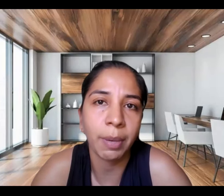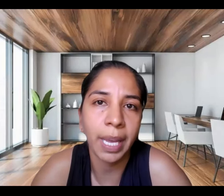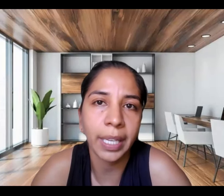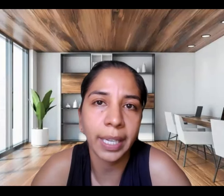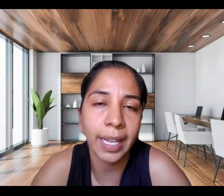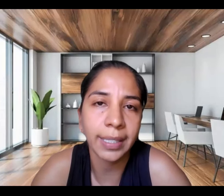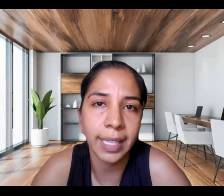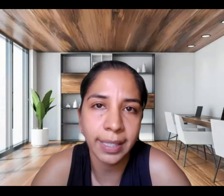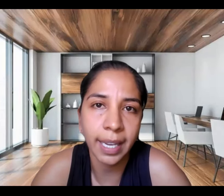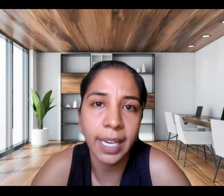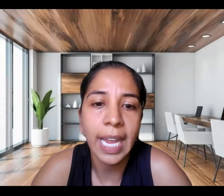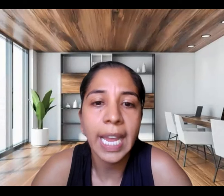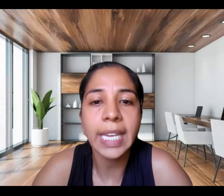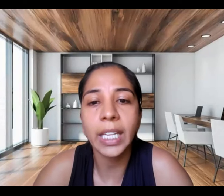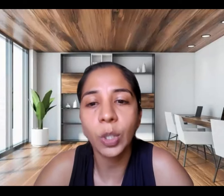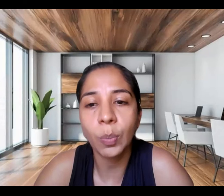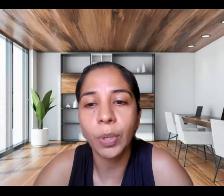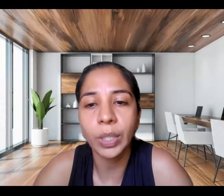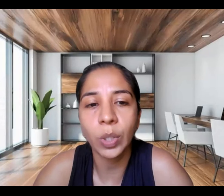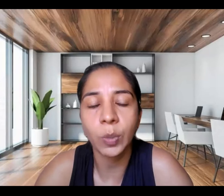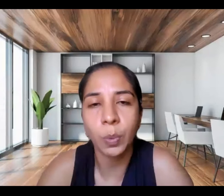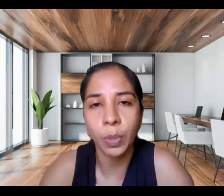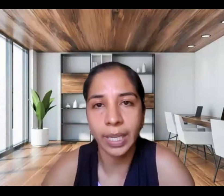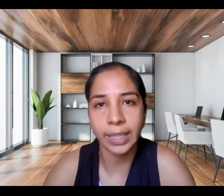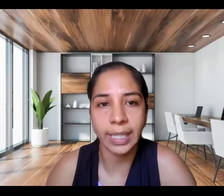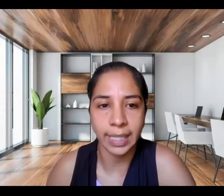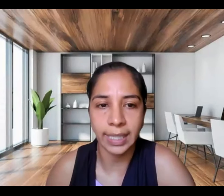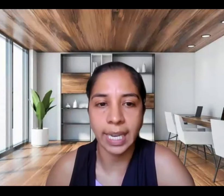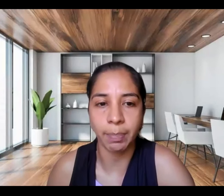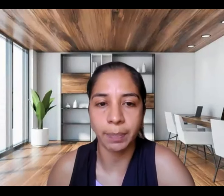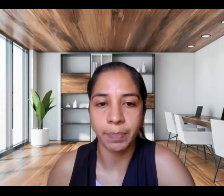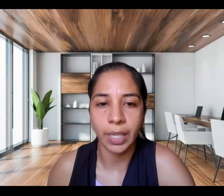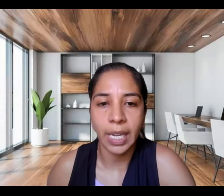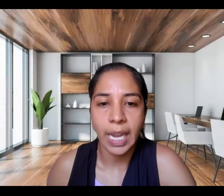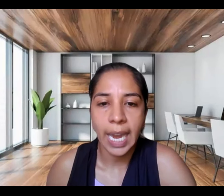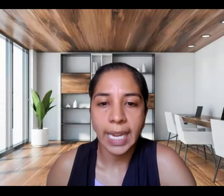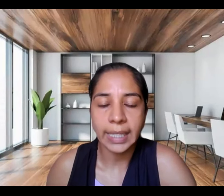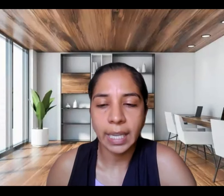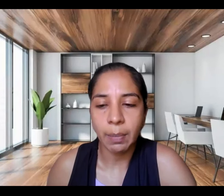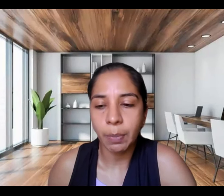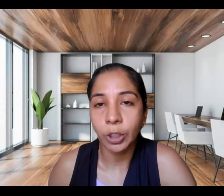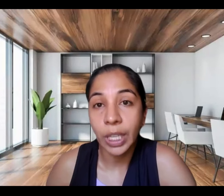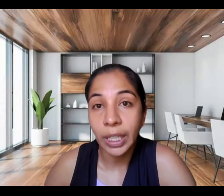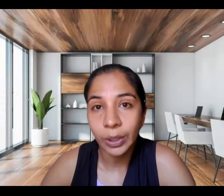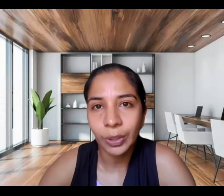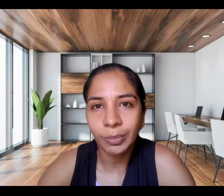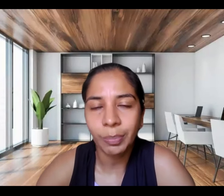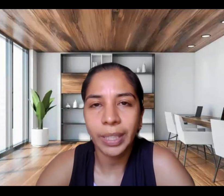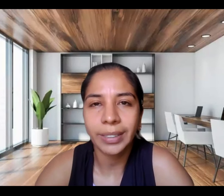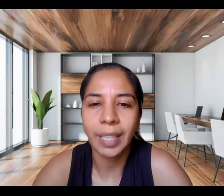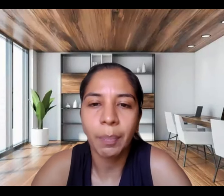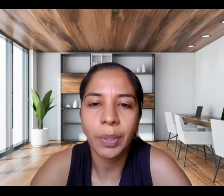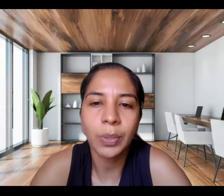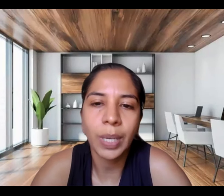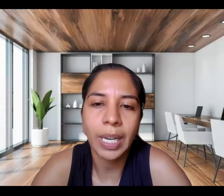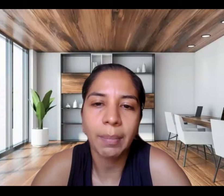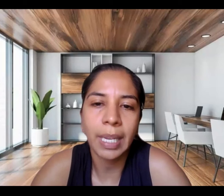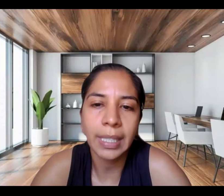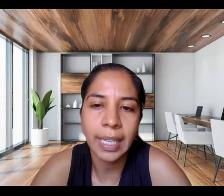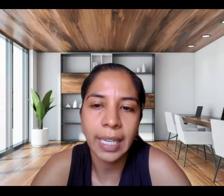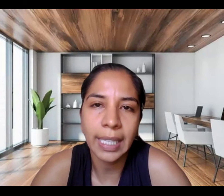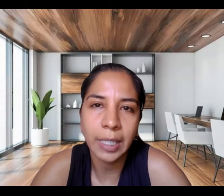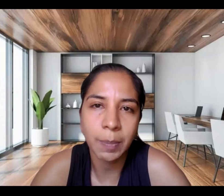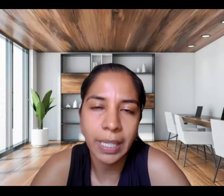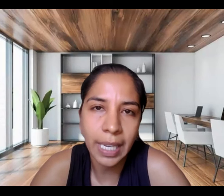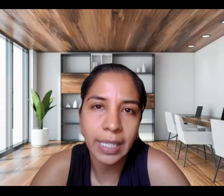Congénitas y Enfermedades Raras, CACER, y del Grupo de Acciones Públicas de ICESI-GAPI. En este proyecto, pues se han puesto sobre